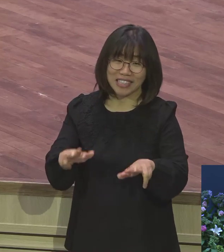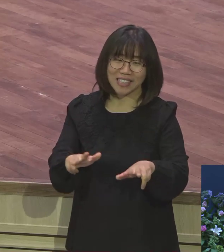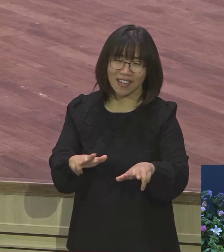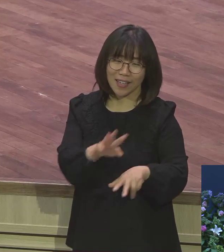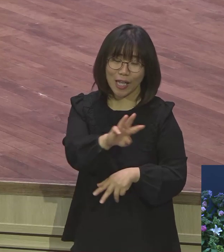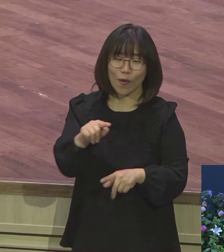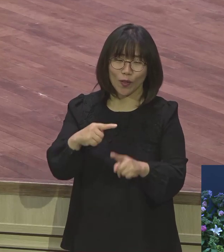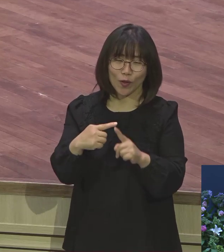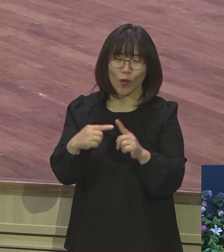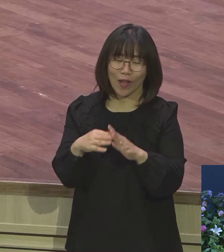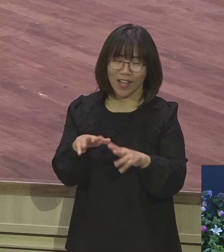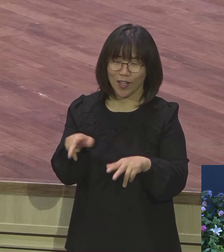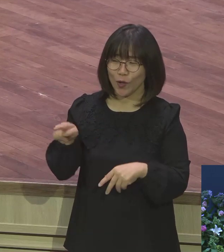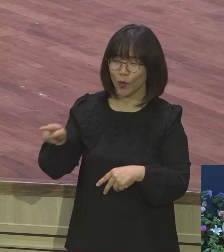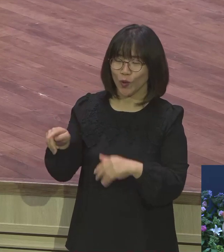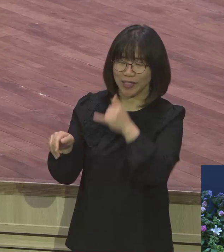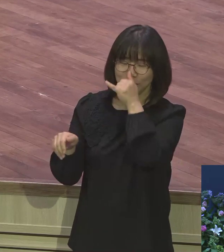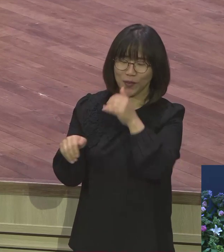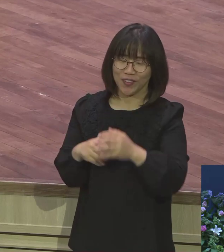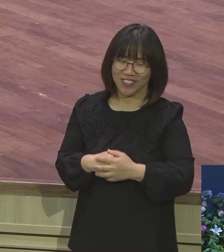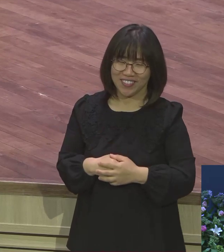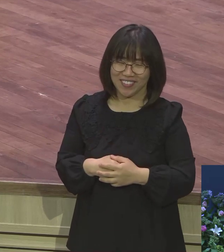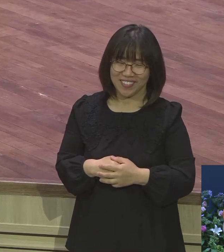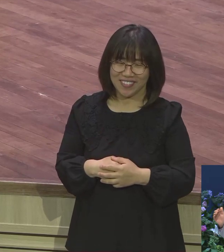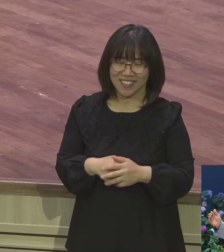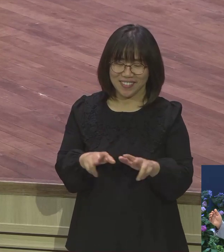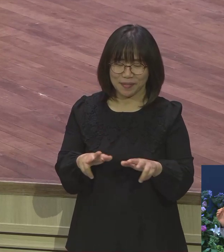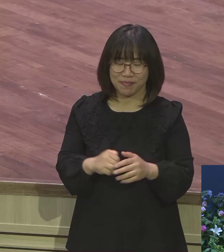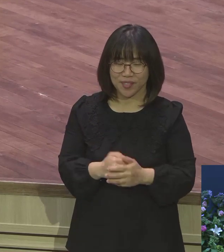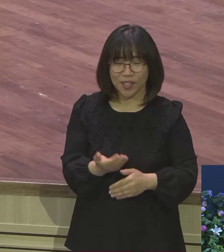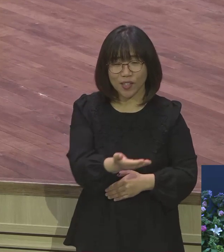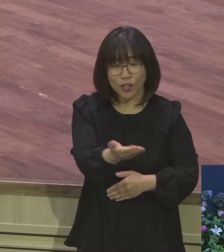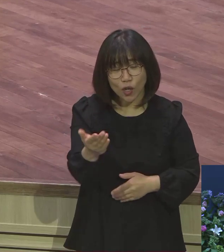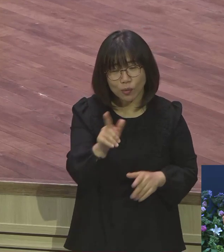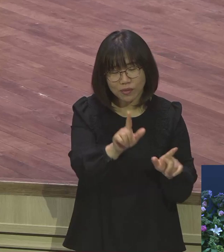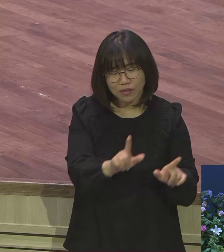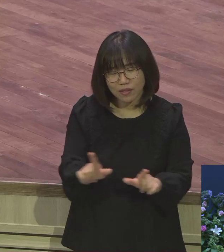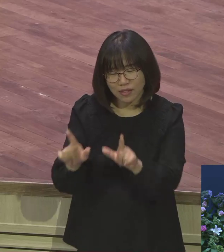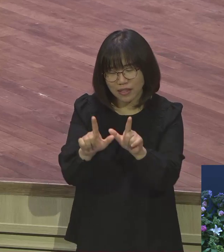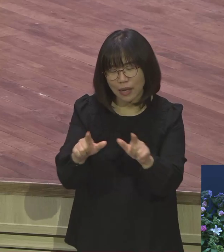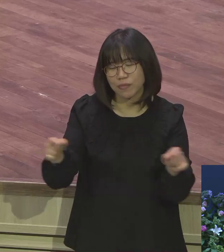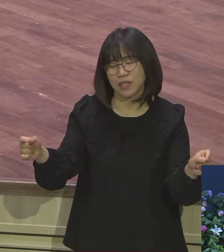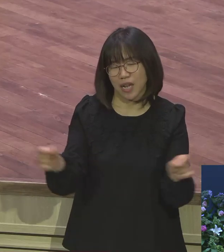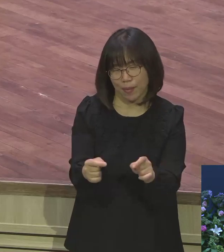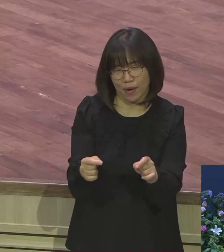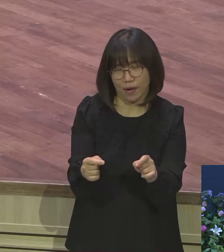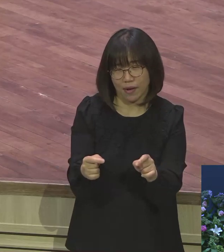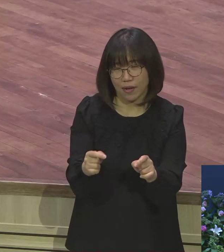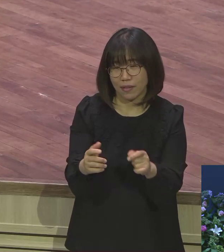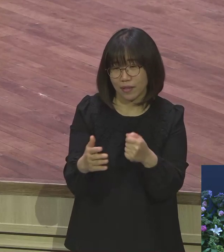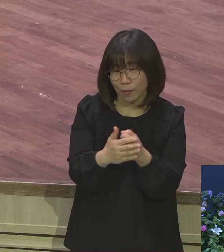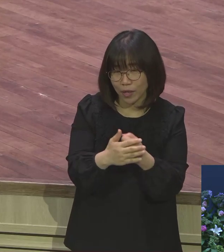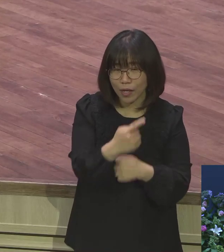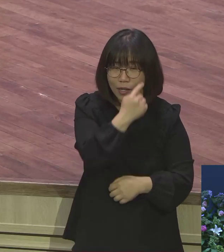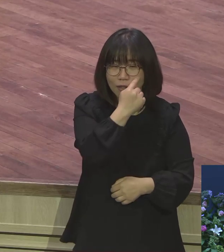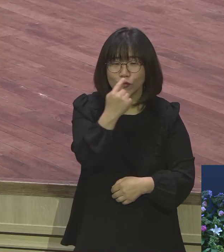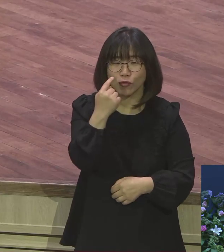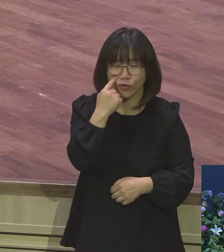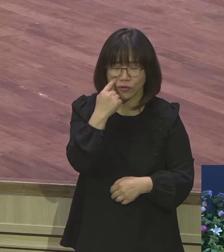삶의 여정 속에서 여러분 이제는 얼마나 짧은지 아십니까 여정 속에서 늘 언약적 시각을 가지요 시각 이